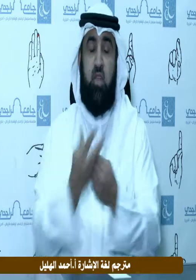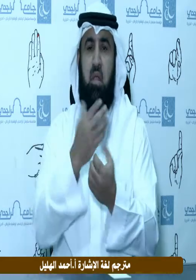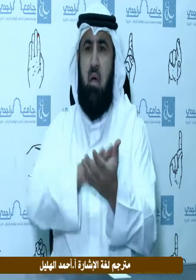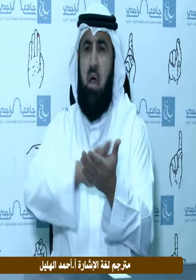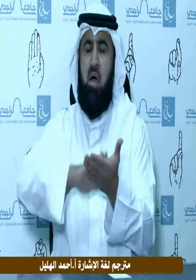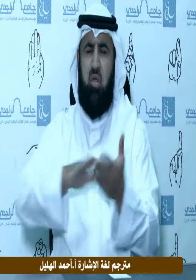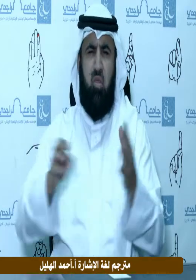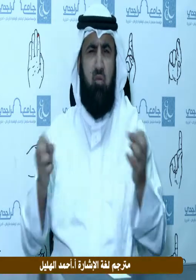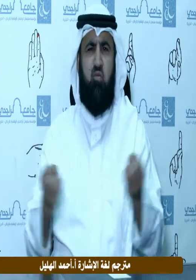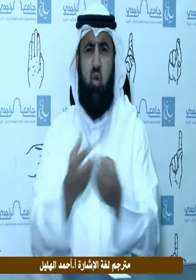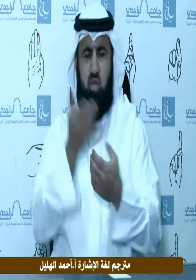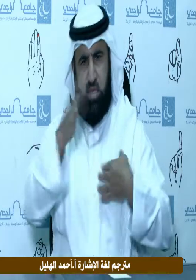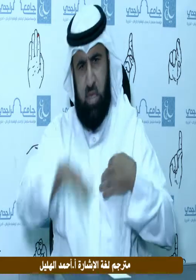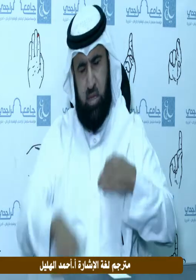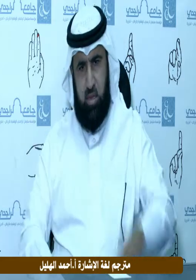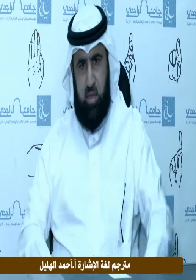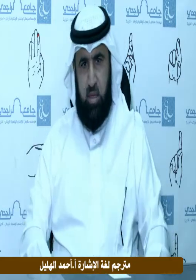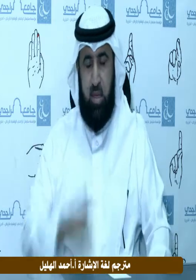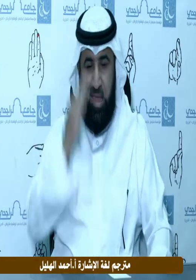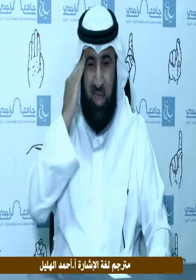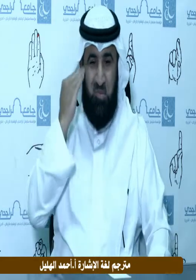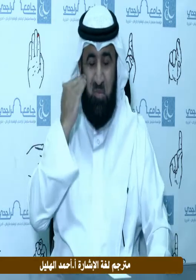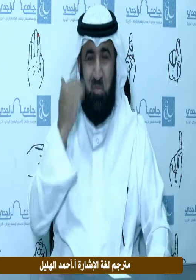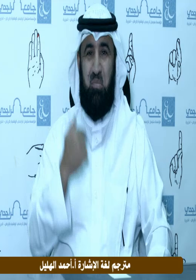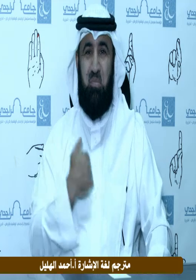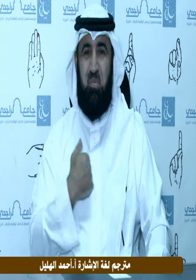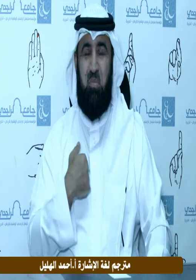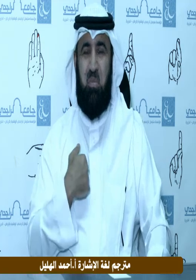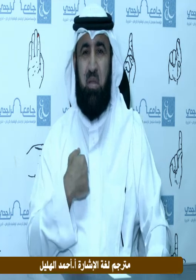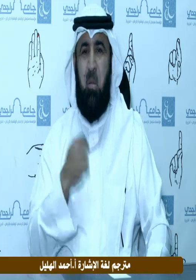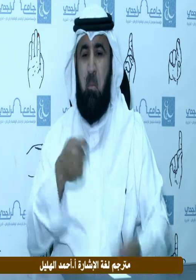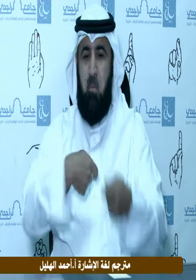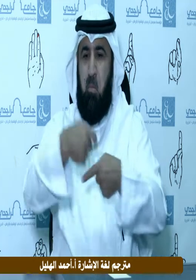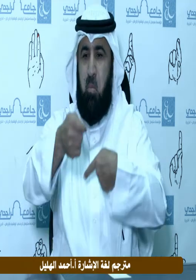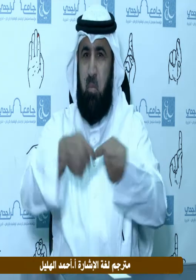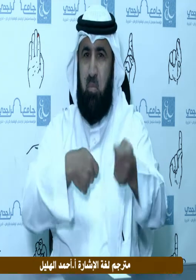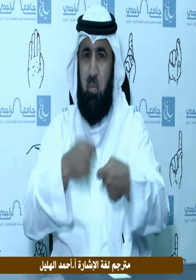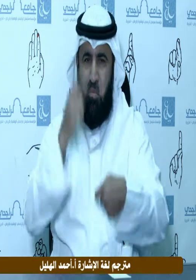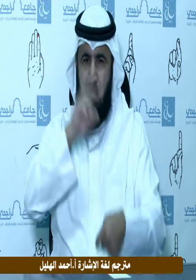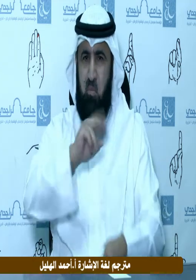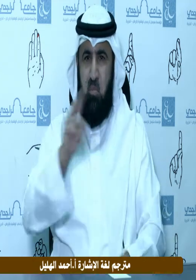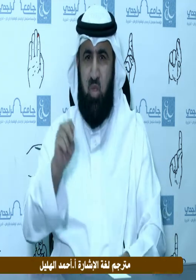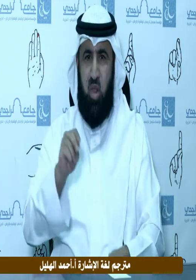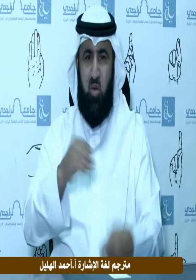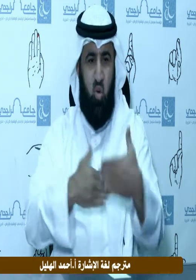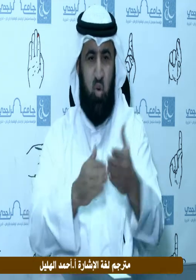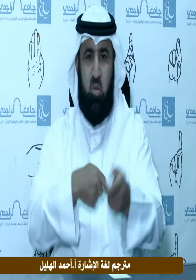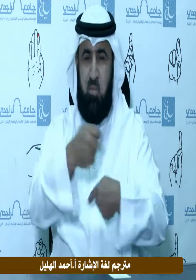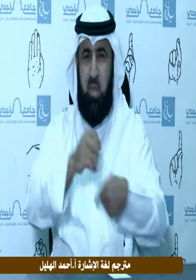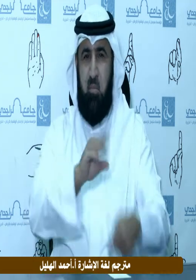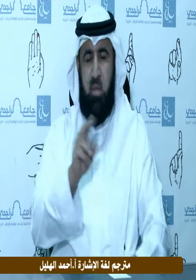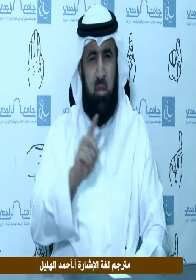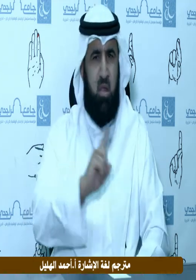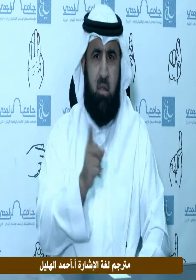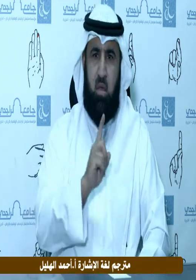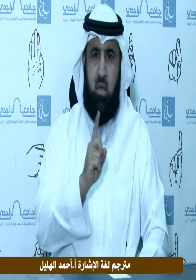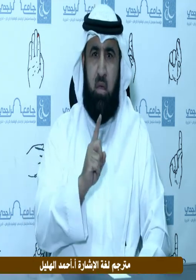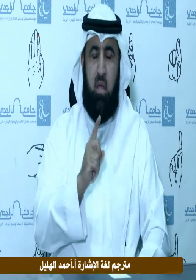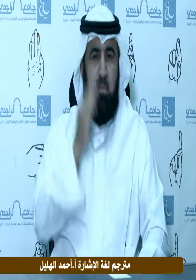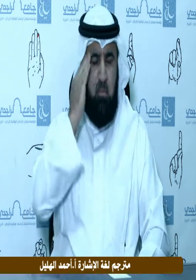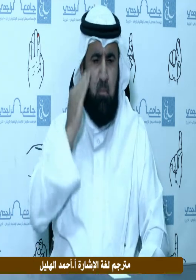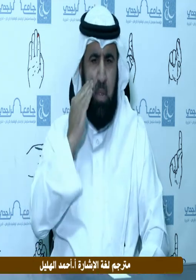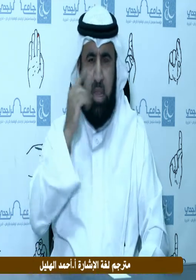المرأة ليست يا عباد الله سلعة يغالى بها في مهرها إنما ثمنها في